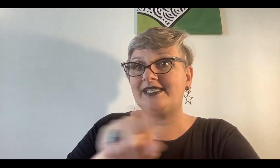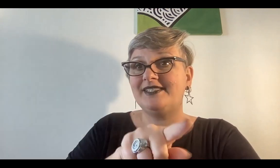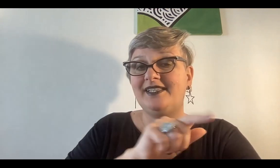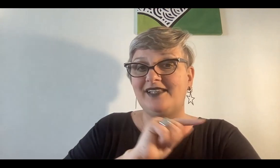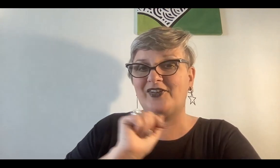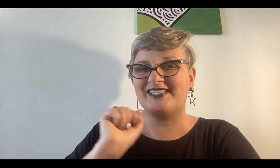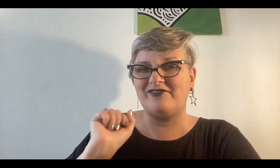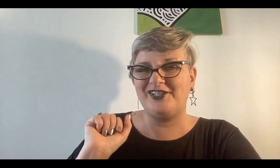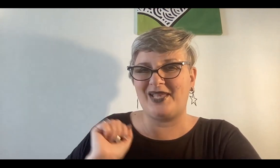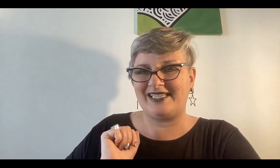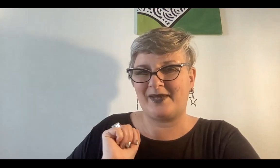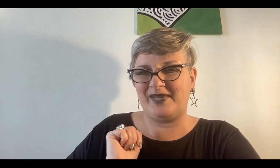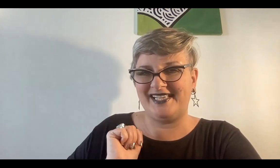necesitan de los desafíos de las experiencias.